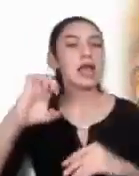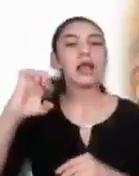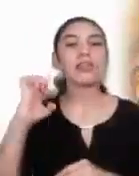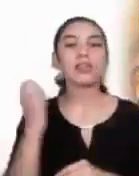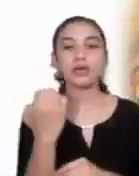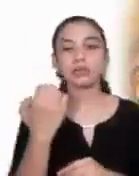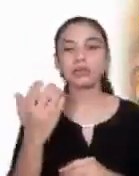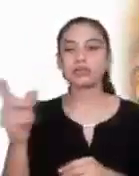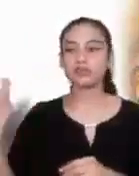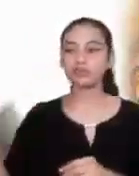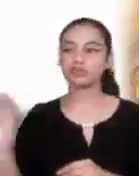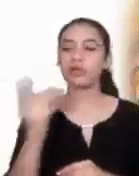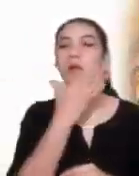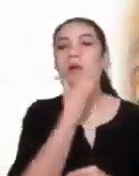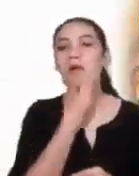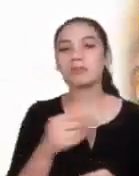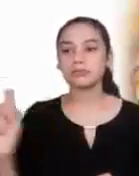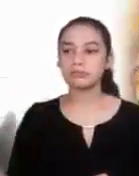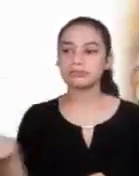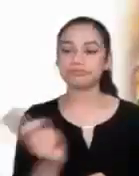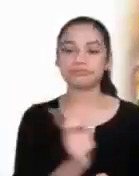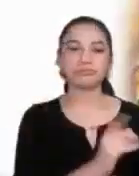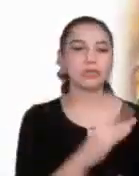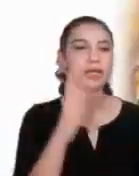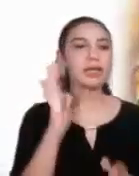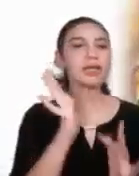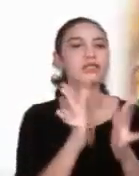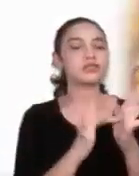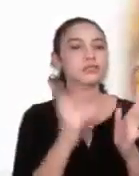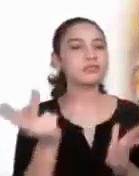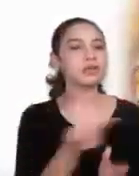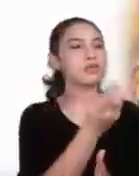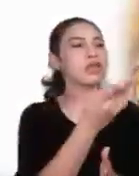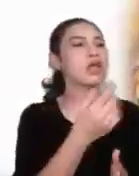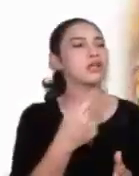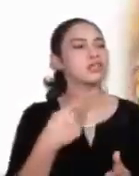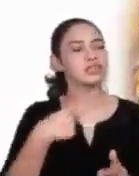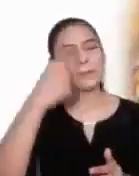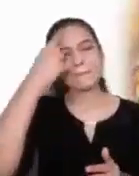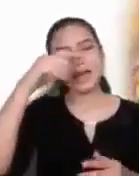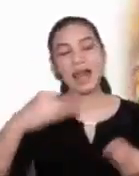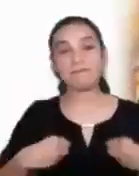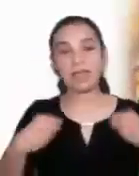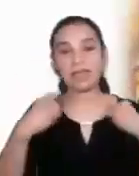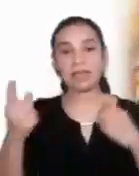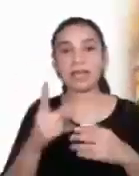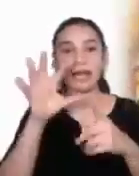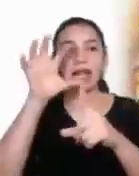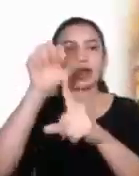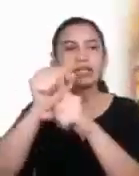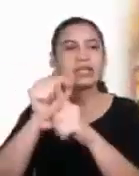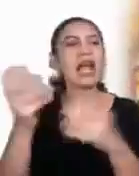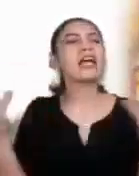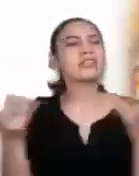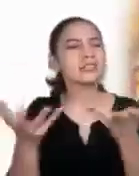se acerca un hombre y pregunta a Jesús, ¿Qué debo hacer para alcanzar la vida eterna?